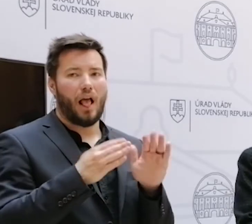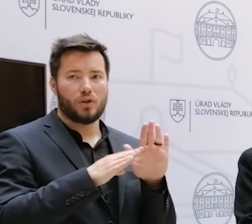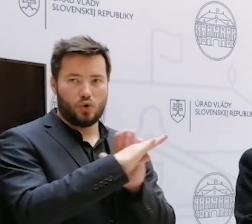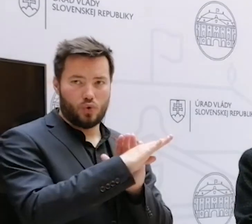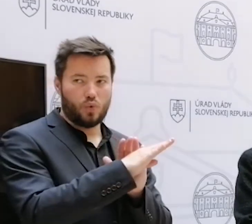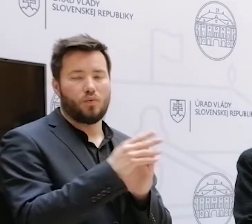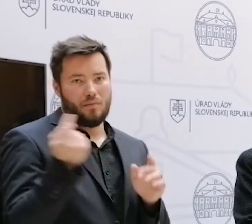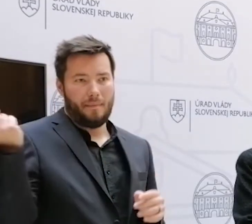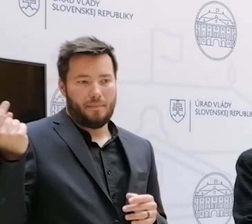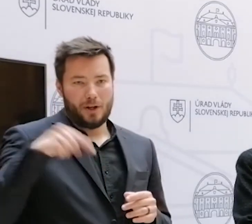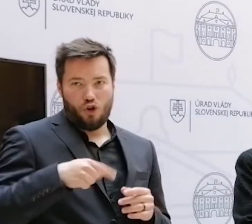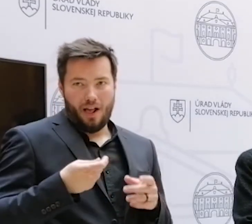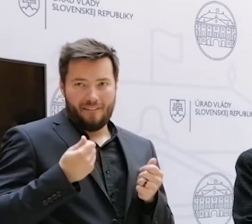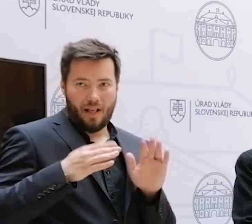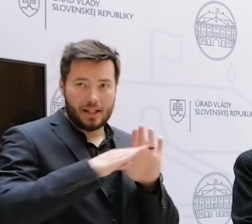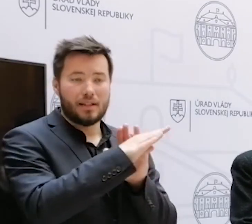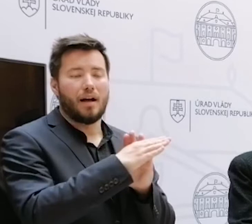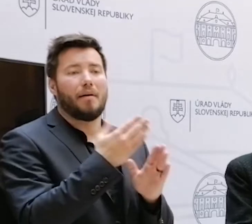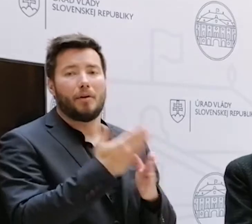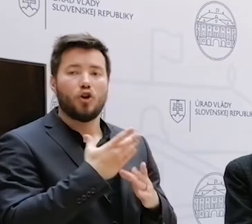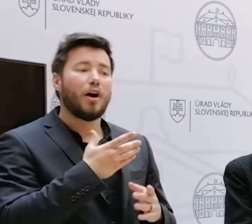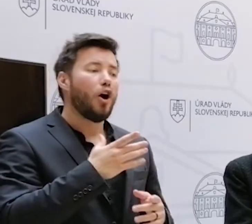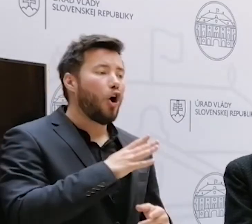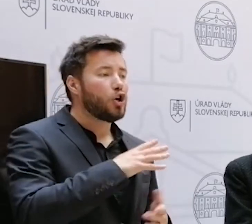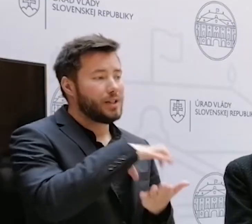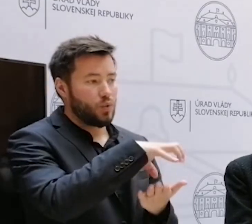infláciu, ktorá prichádza a pomohli naozaj ohrozeným skupinám.